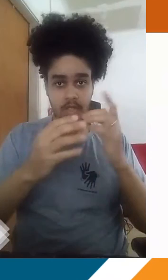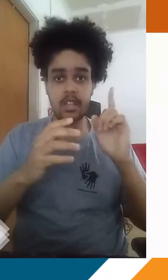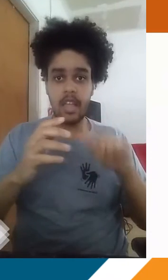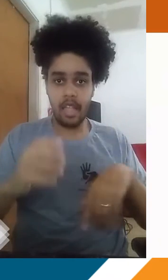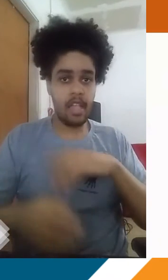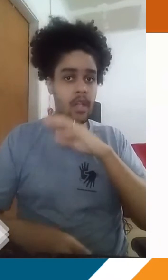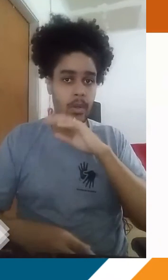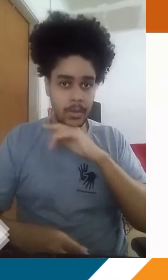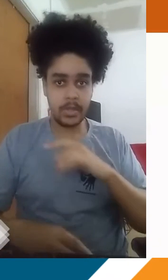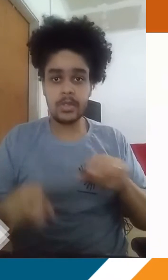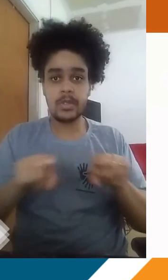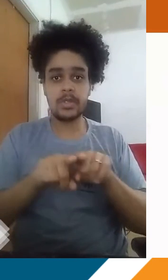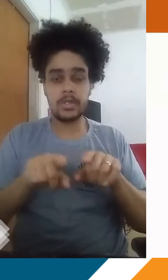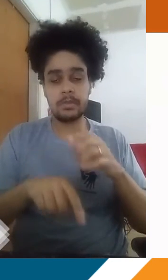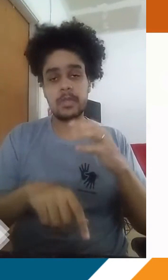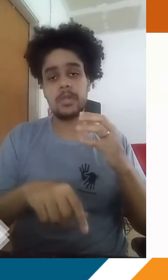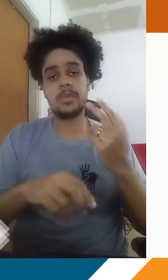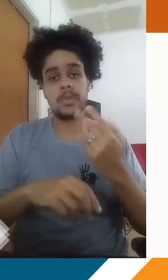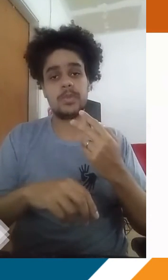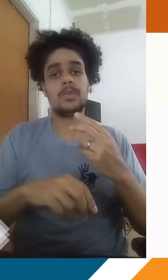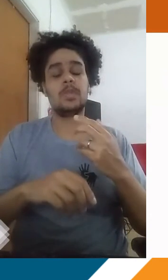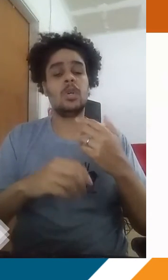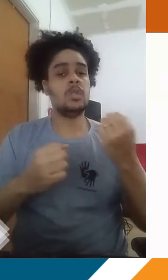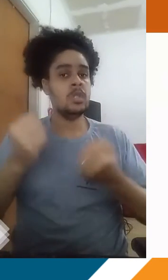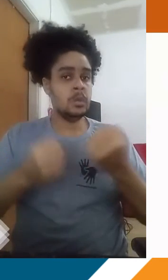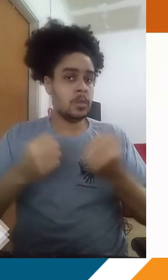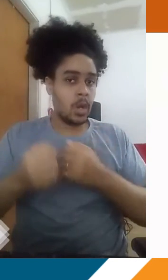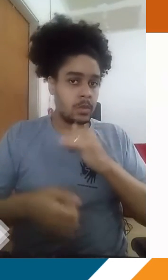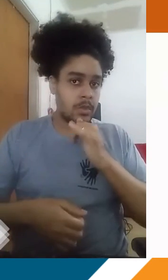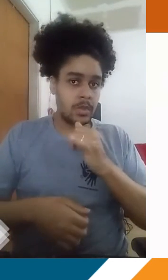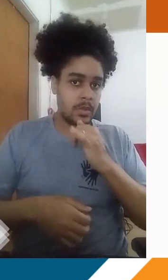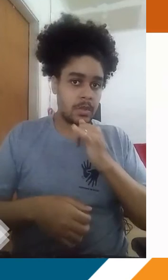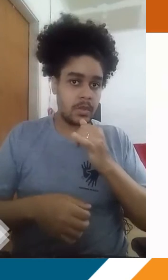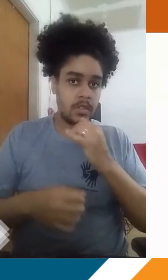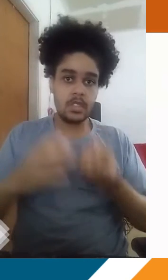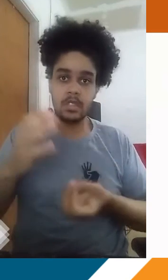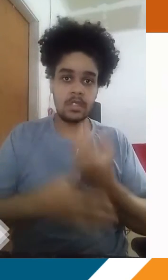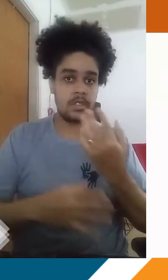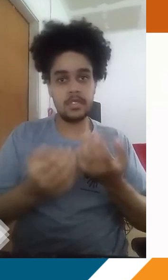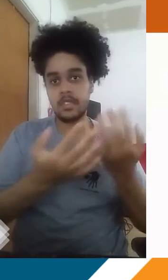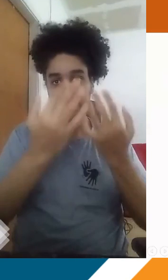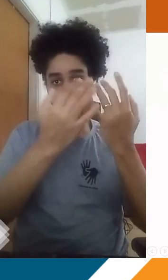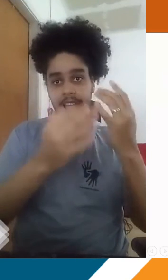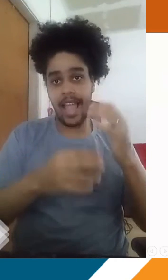maléficos quanto o transporte, por exemplo, na produção desses gases. E a